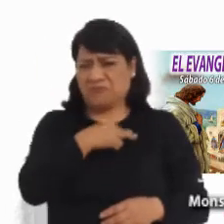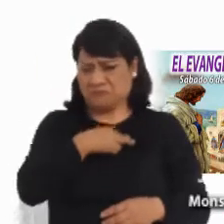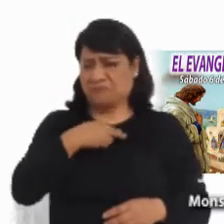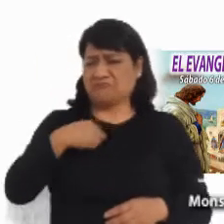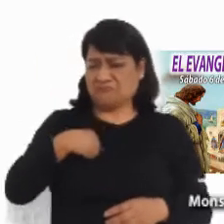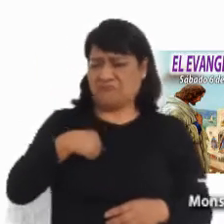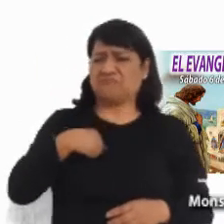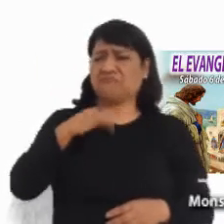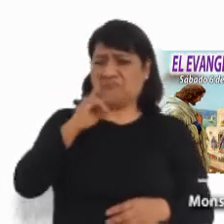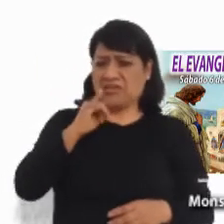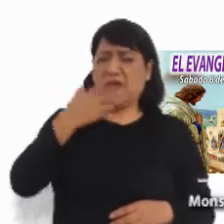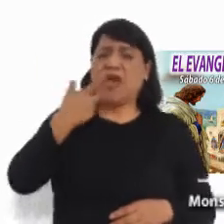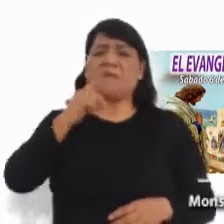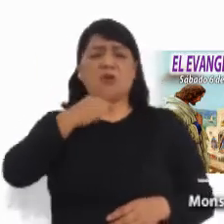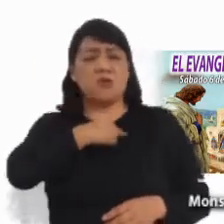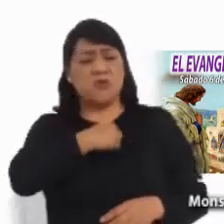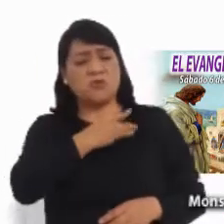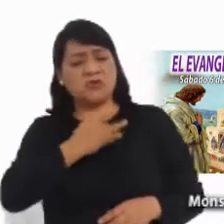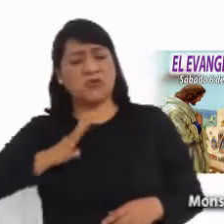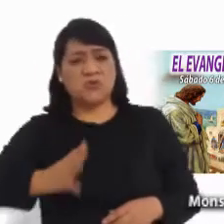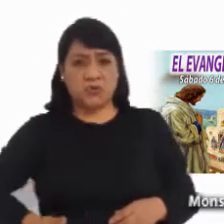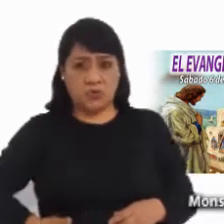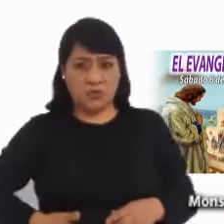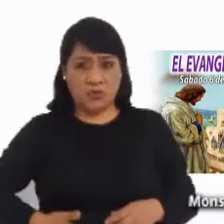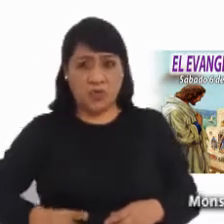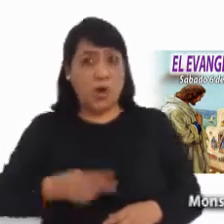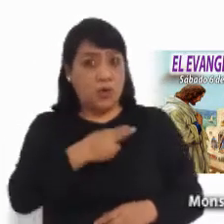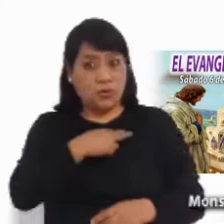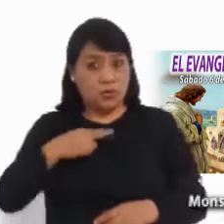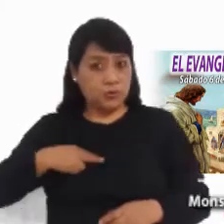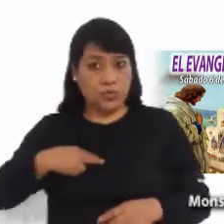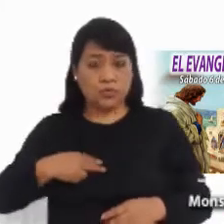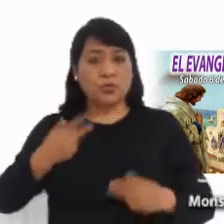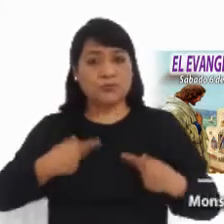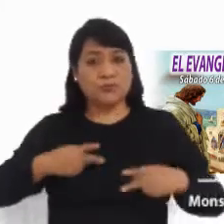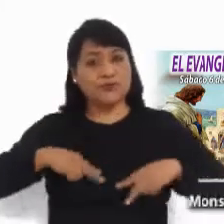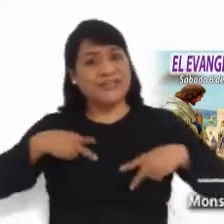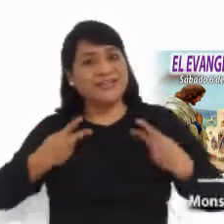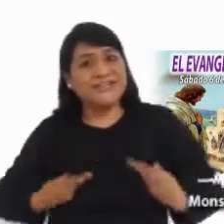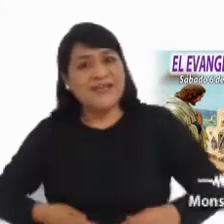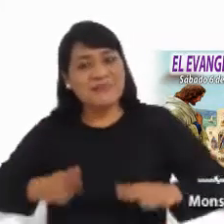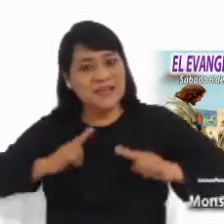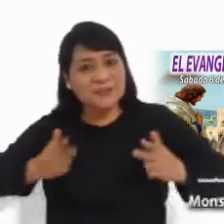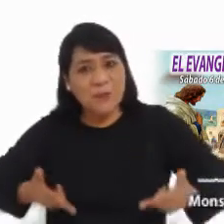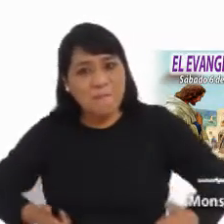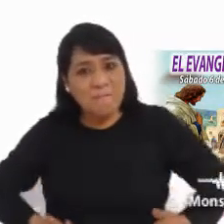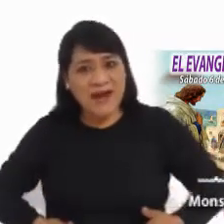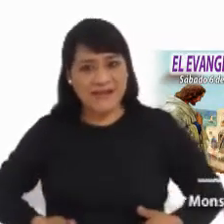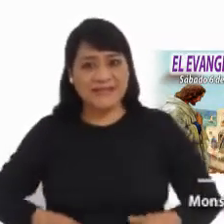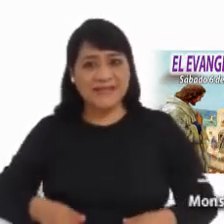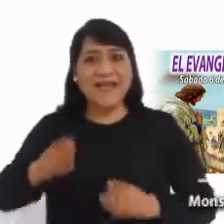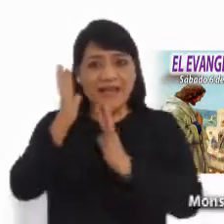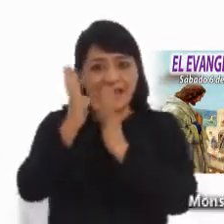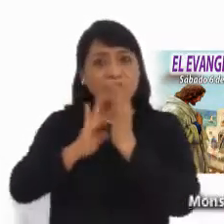Nuestra debilidad o esta delante de Jesús es un motivo más para su amor. Era el gran